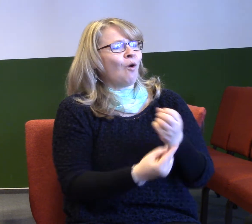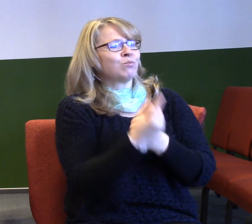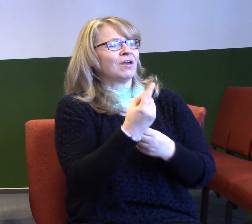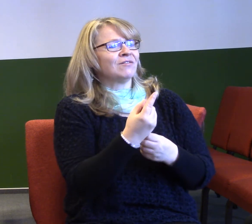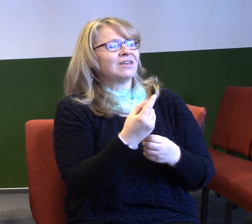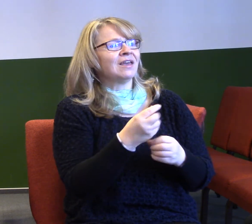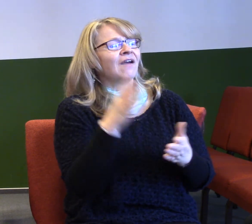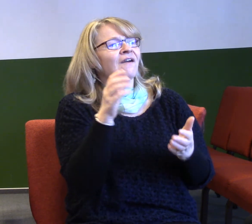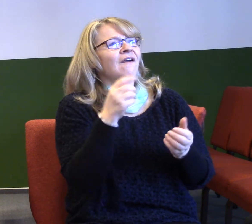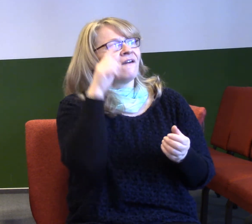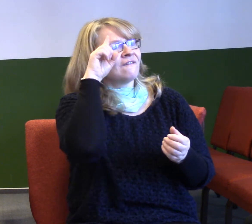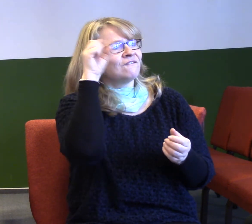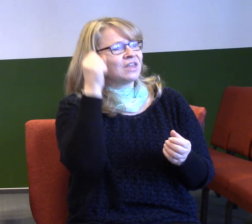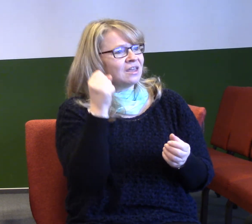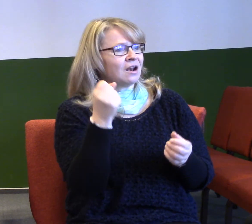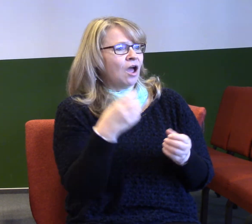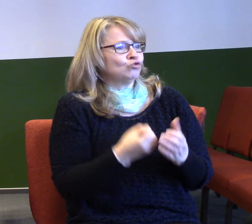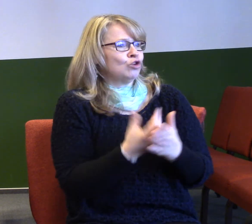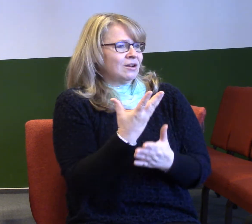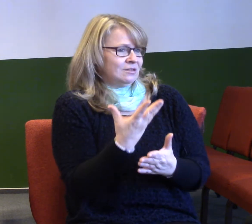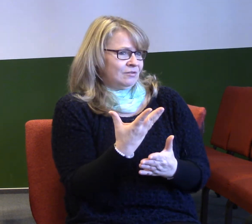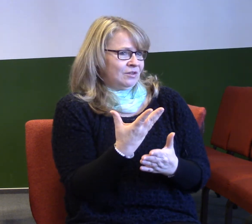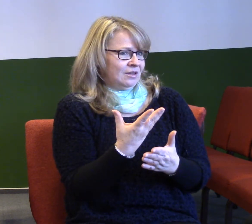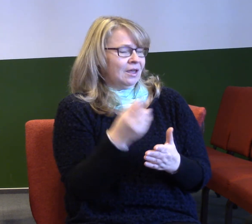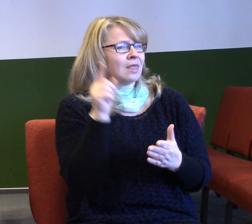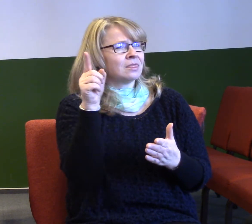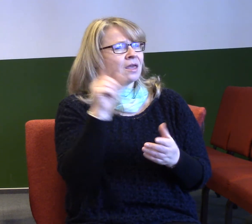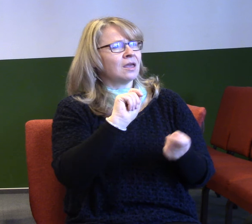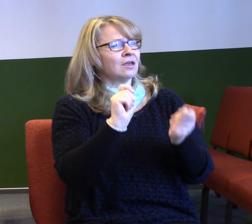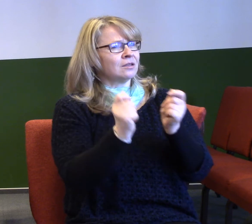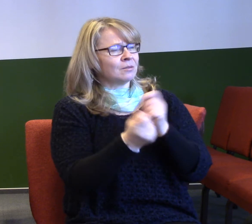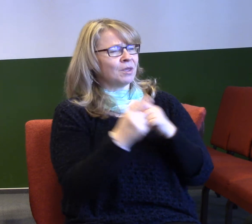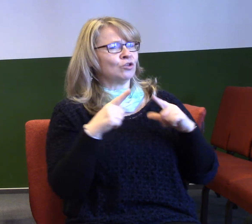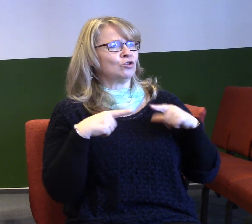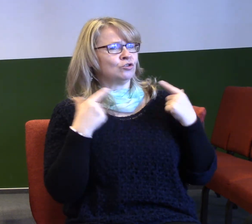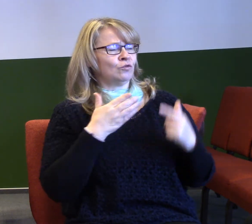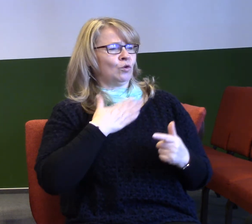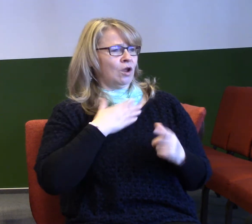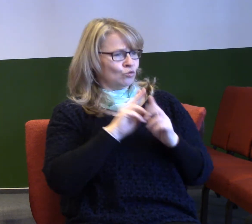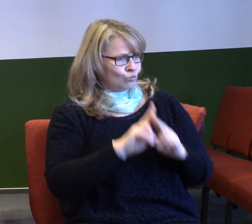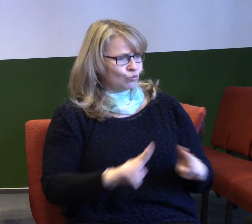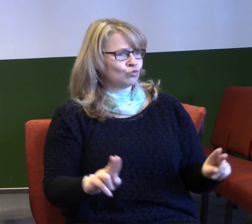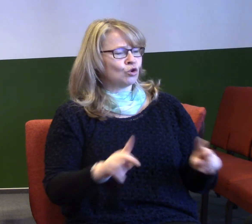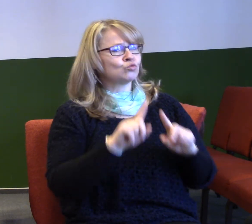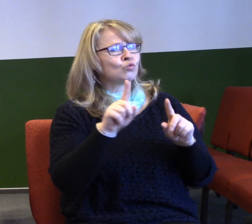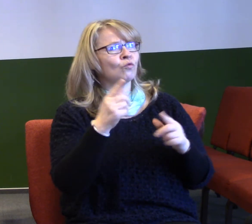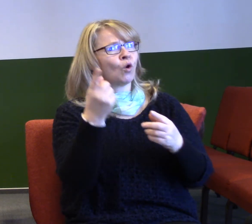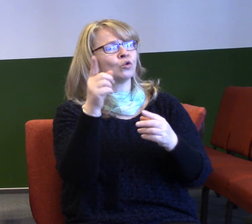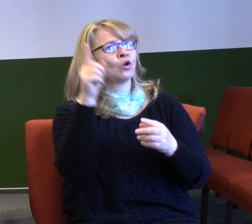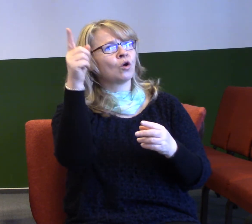změnit, že ty máš moc naše životy udělat jinými, protože to je tvoje vůle a protože to je tvoje touha, proto